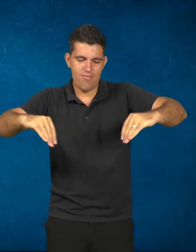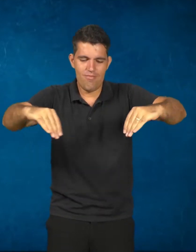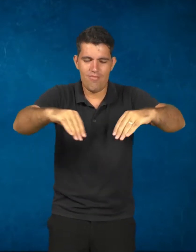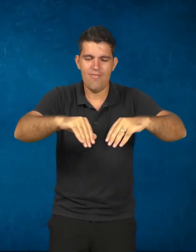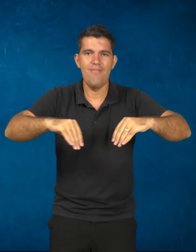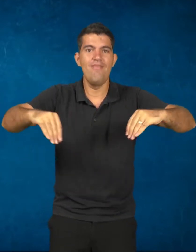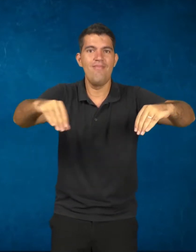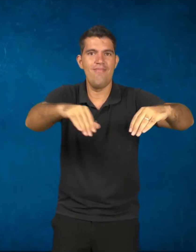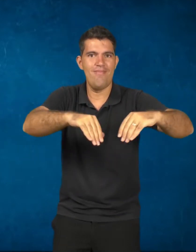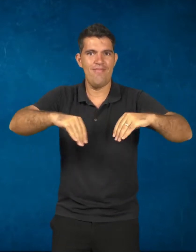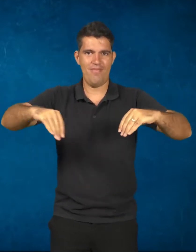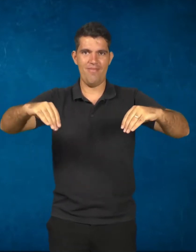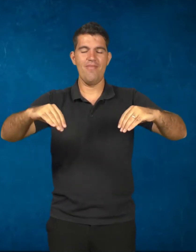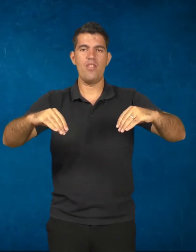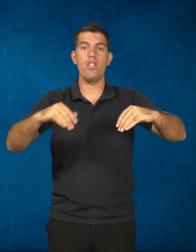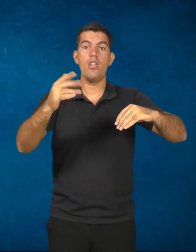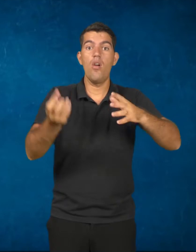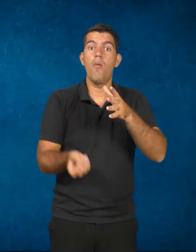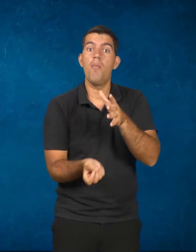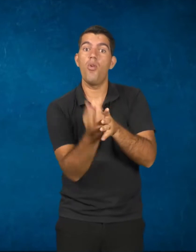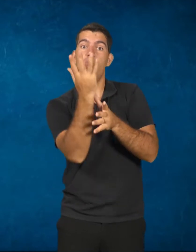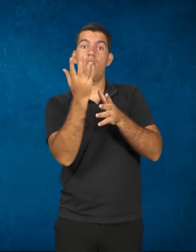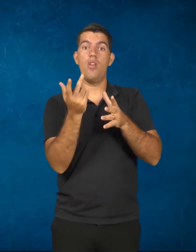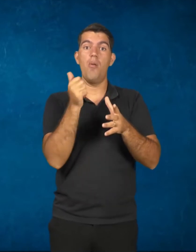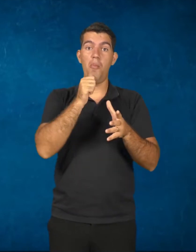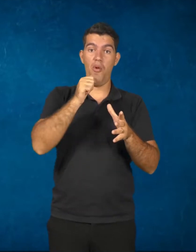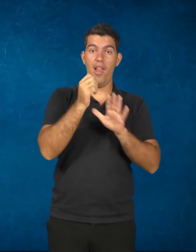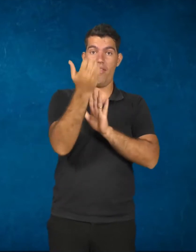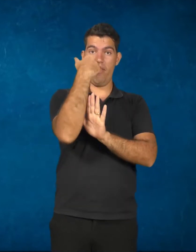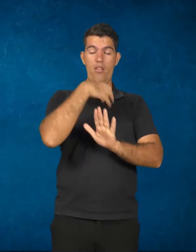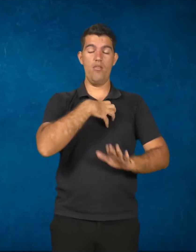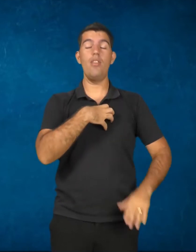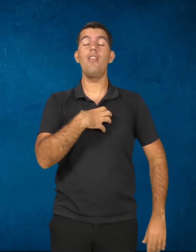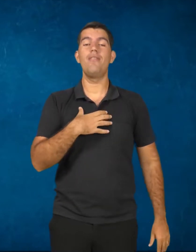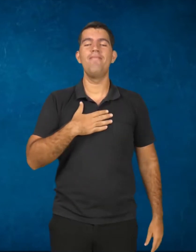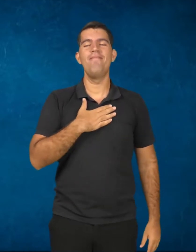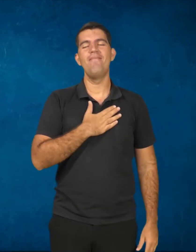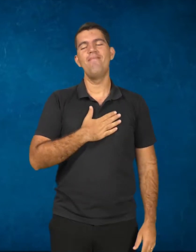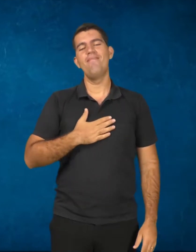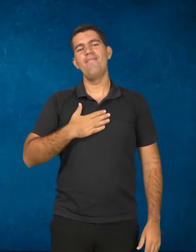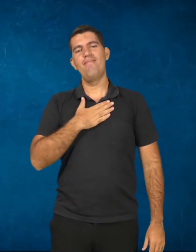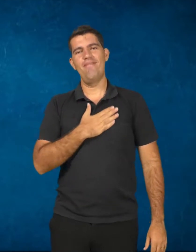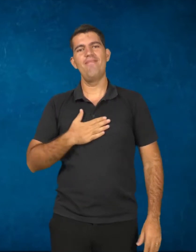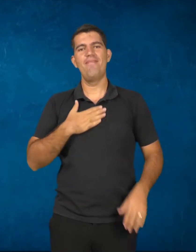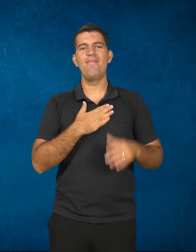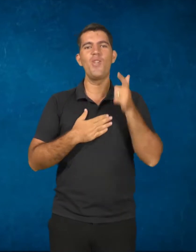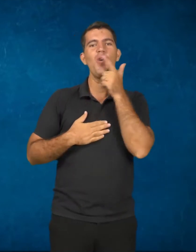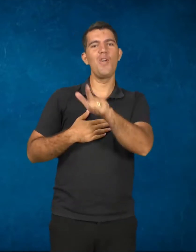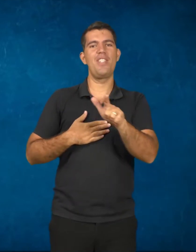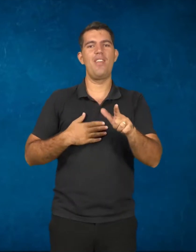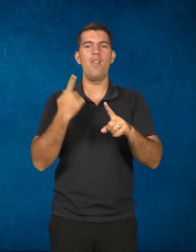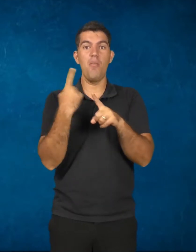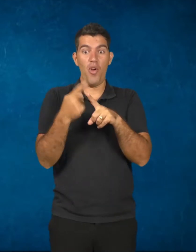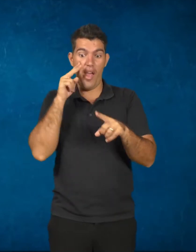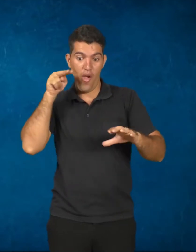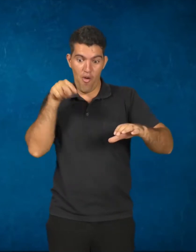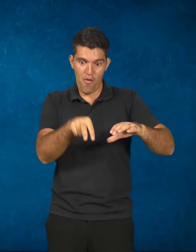E nessa produção, ela ganha satisfação. Por quê? Além dela virar o objeto sendo